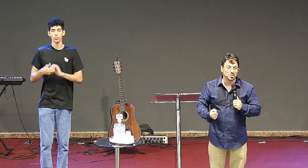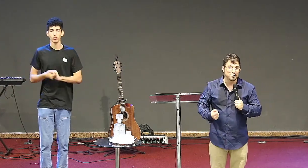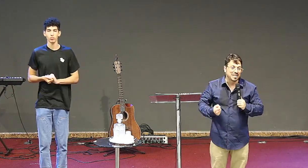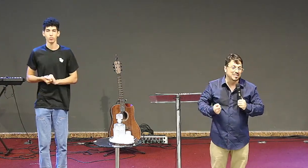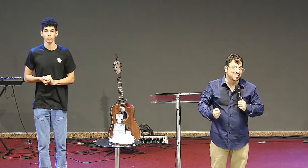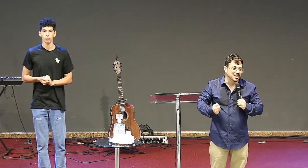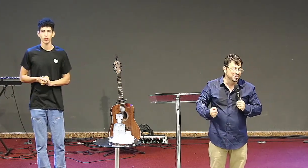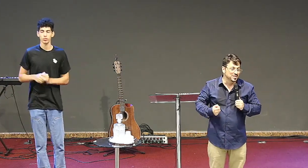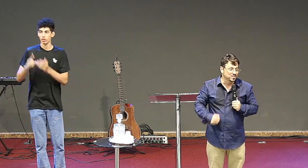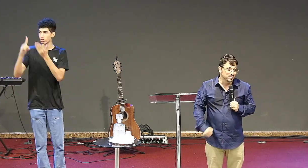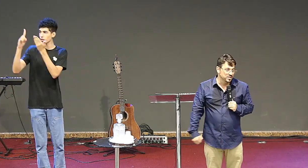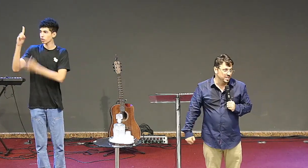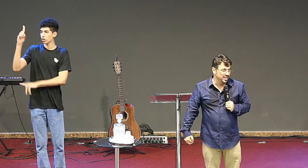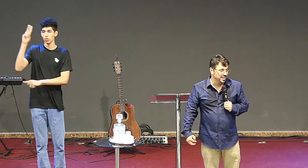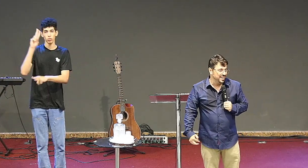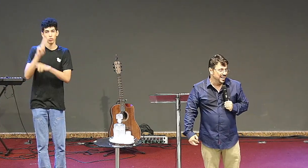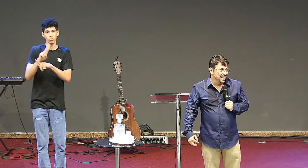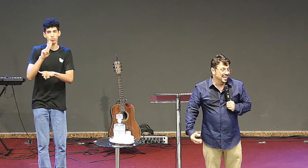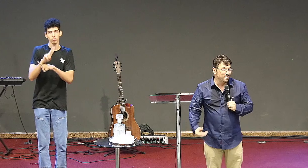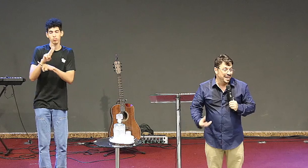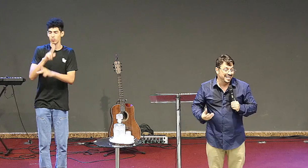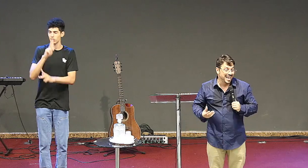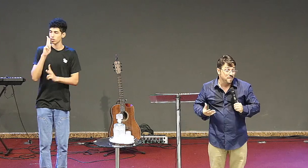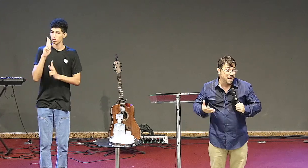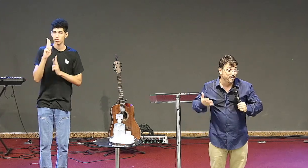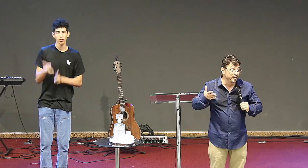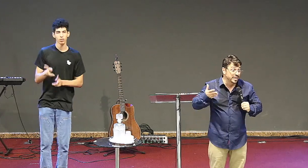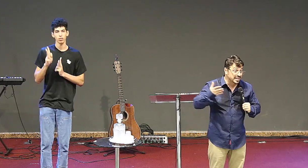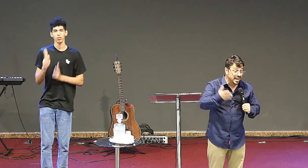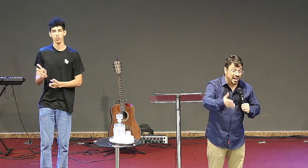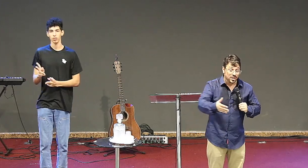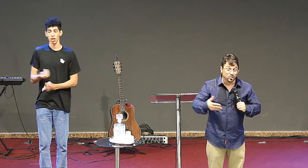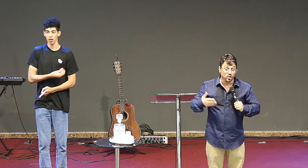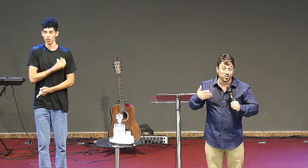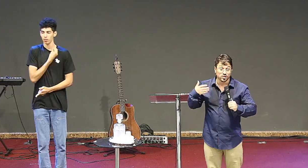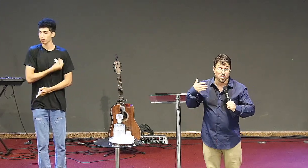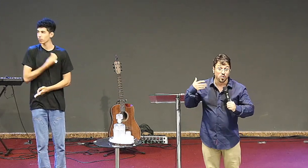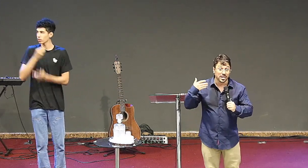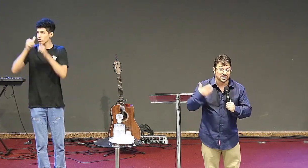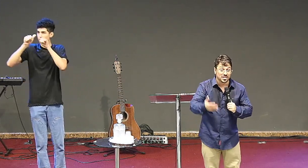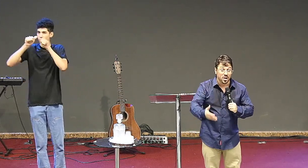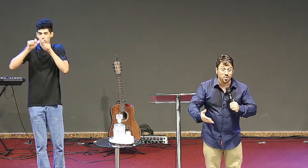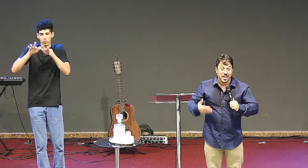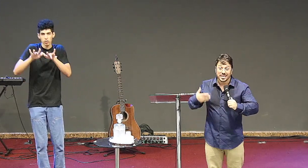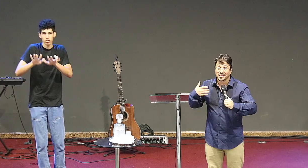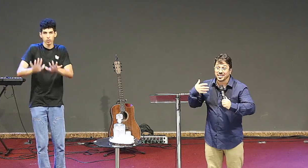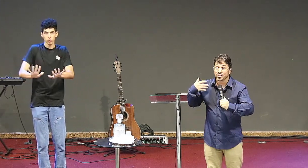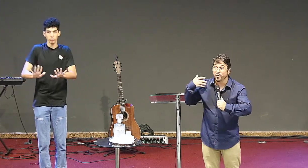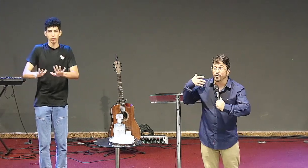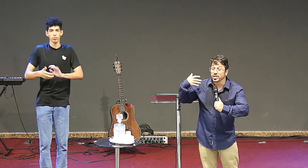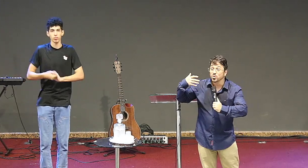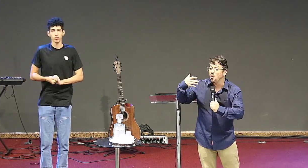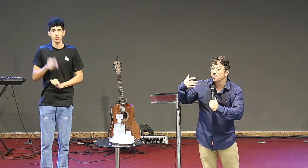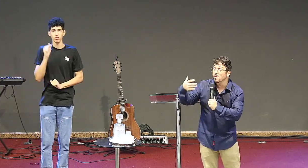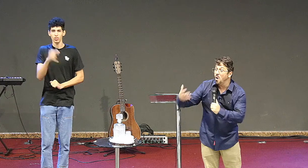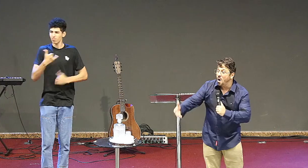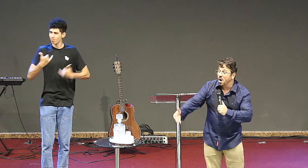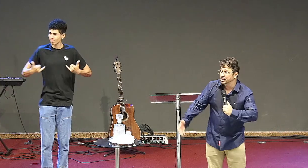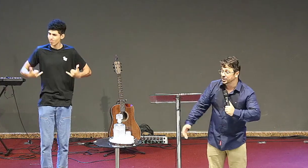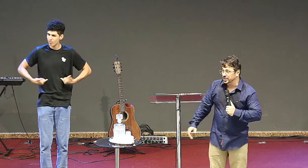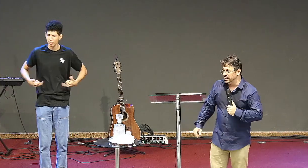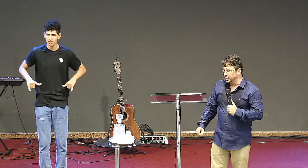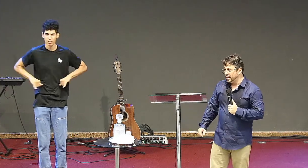sustentando você ele vai derramar vida sobre o seu coração que tem sofrido com